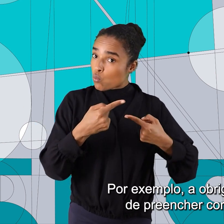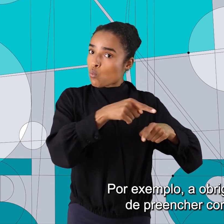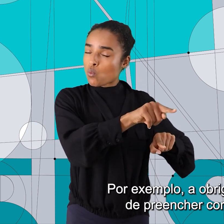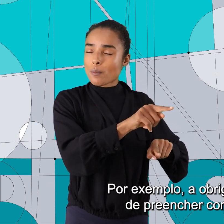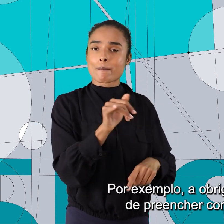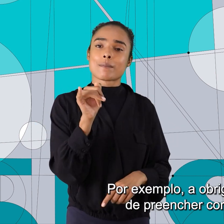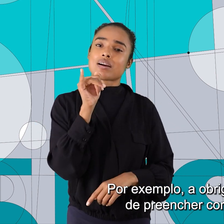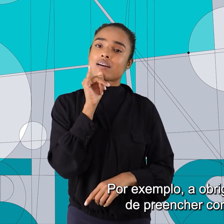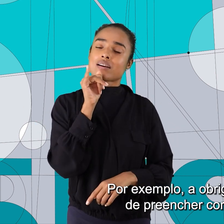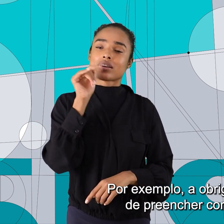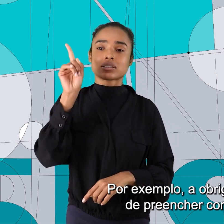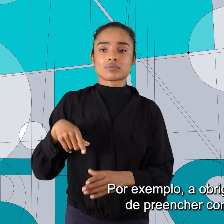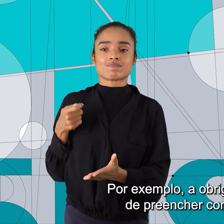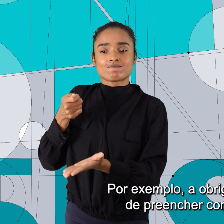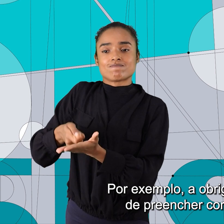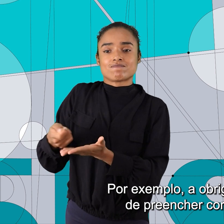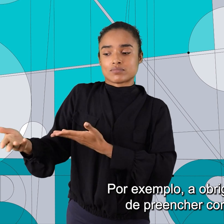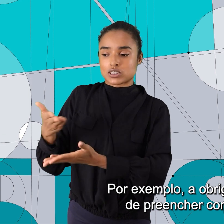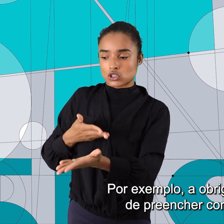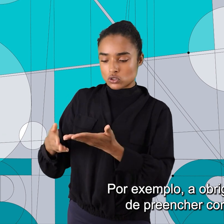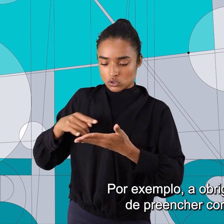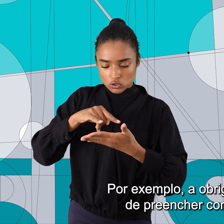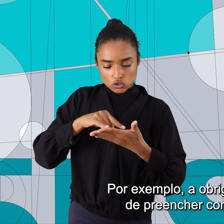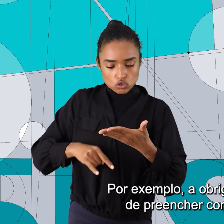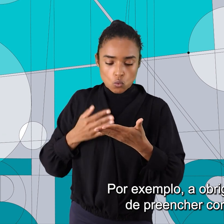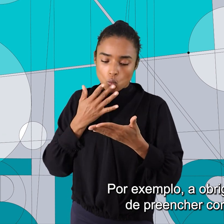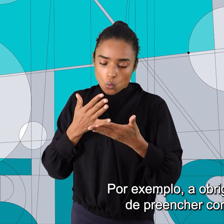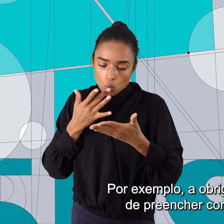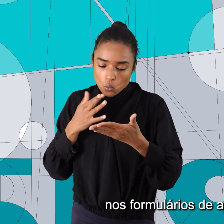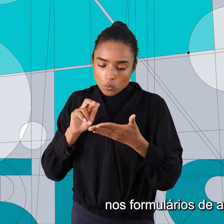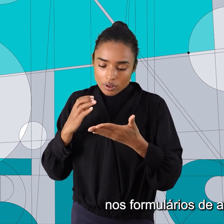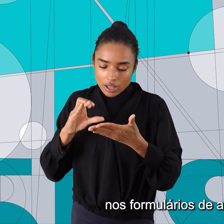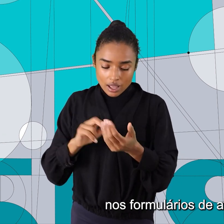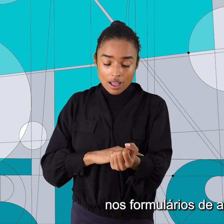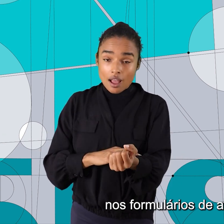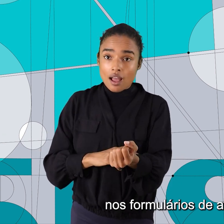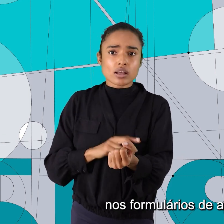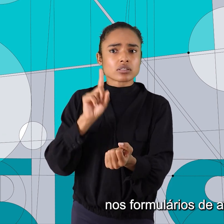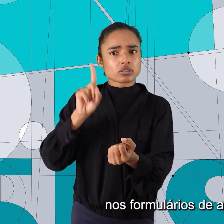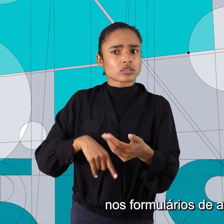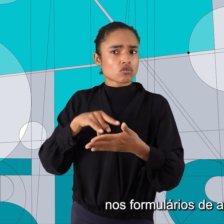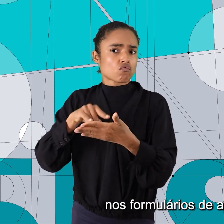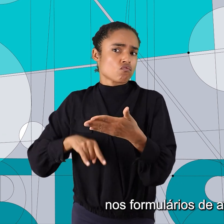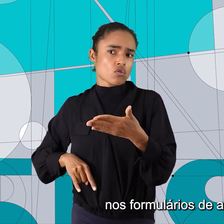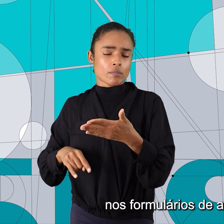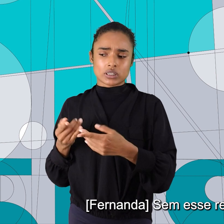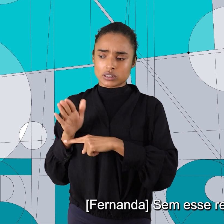Por exemplo, a obrigatoriedade de preencher cor ou raça nos formulários de atendimento.